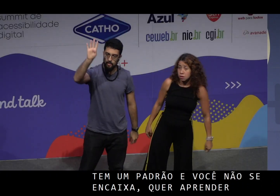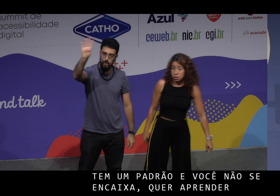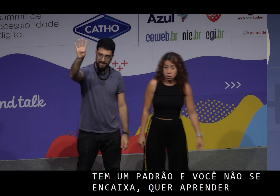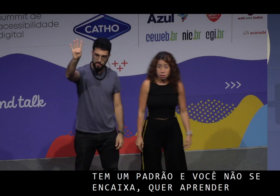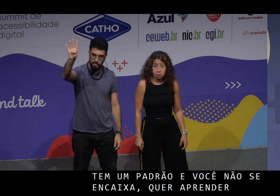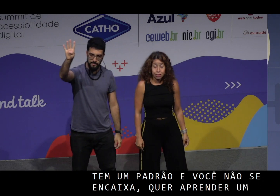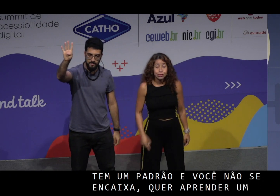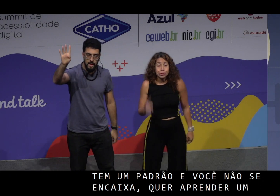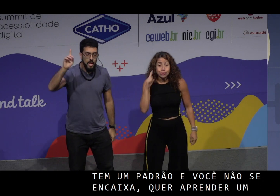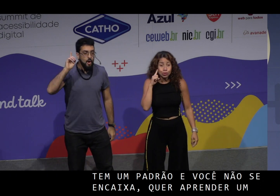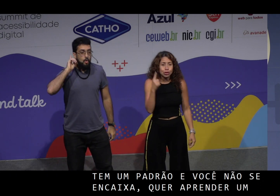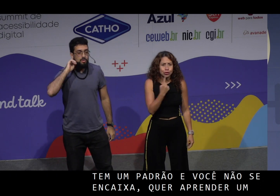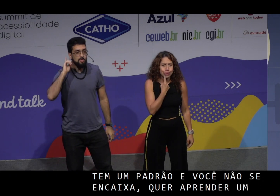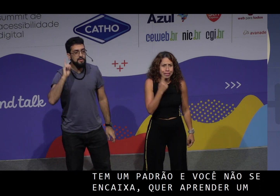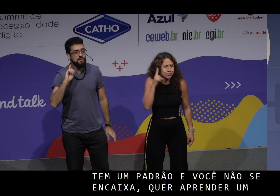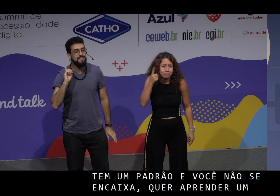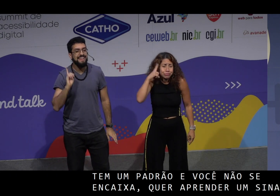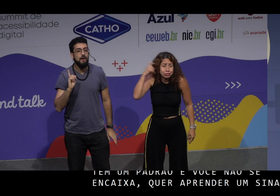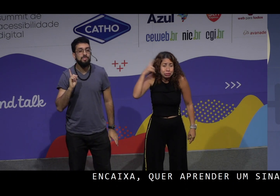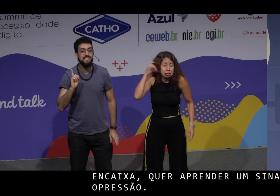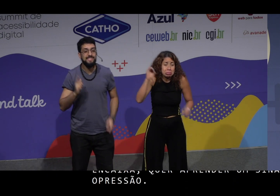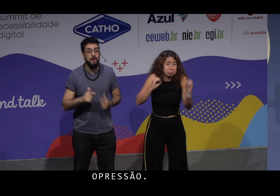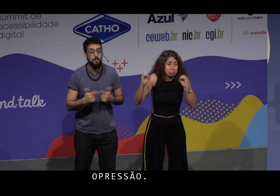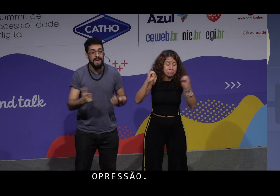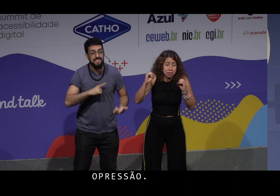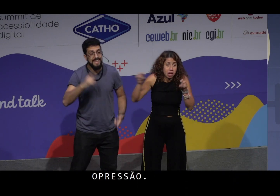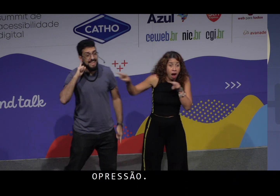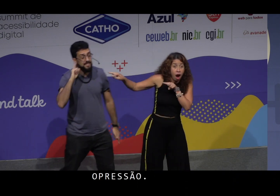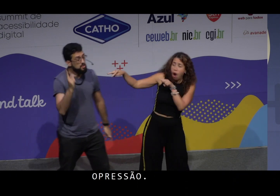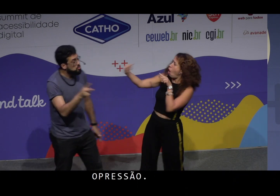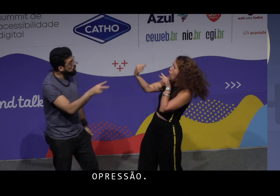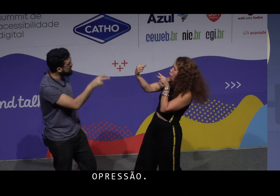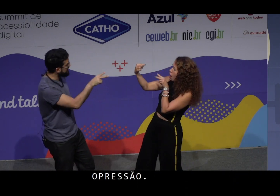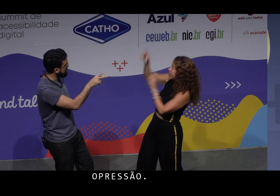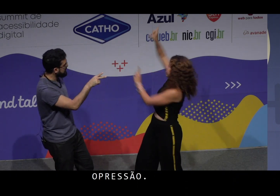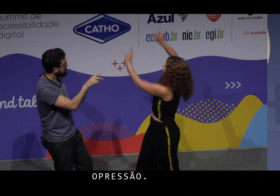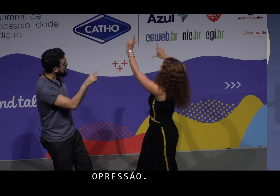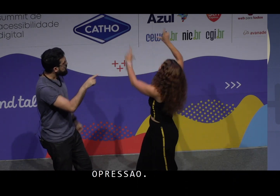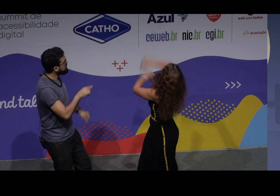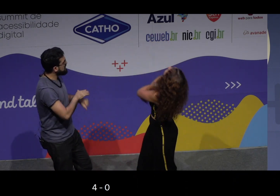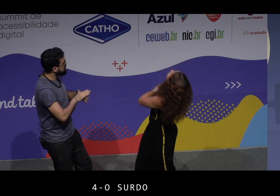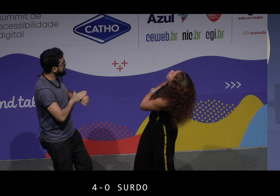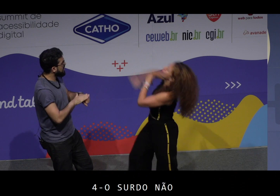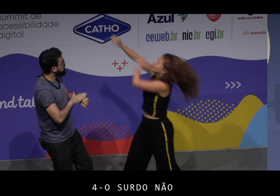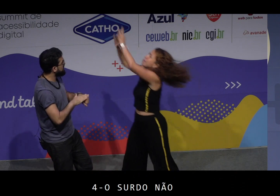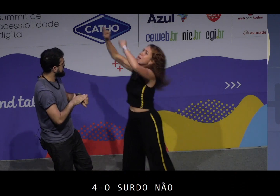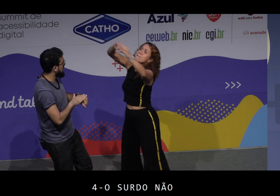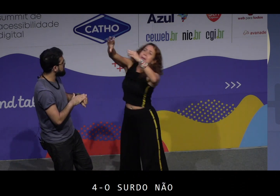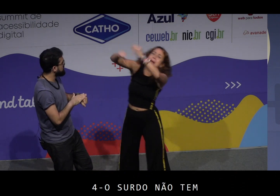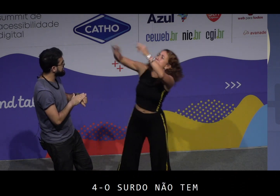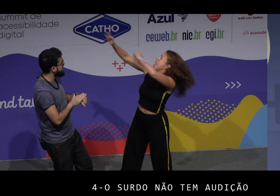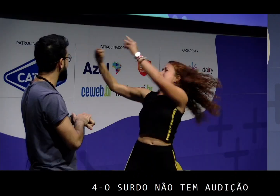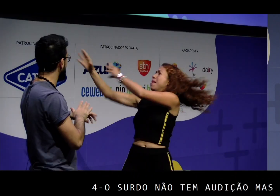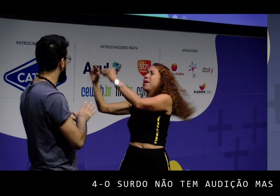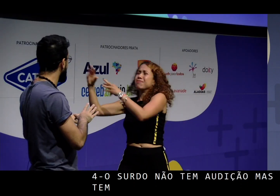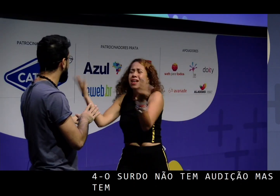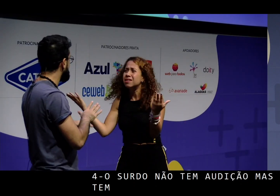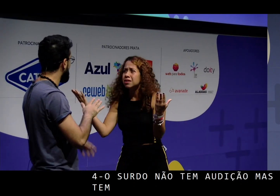Quatro. O surdo não tem audição, mas tem escuta. Quando uma surda quer conversar com você, a TV fica de lado,